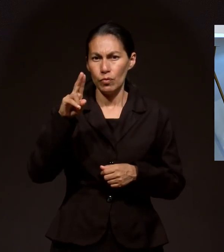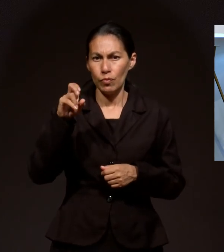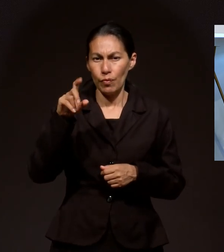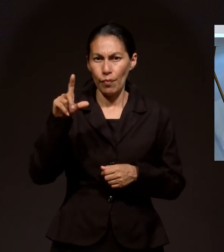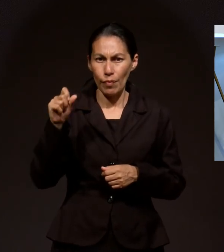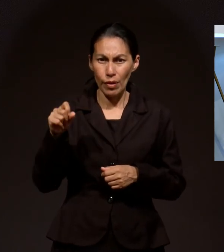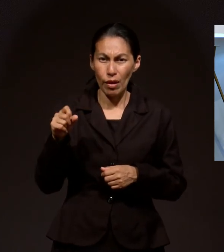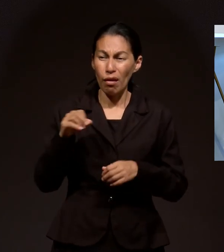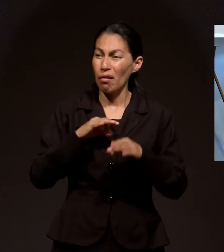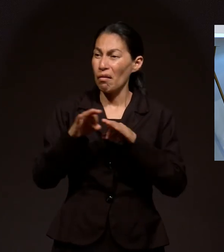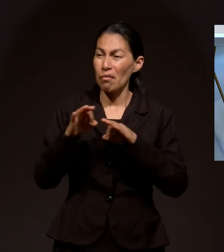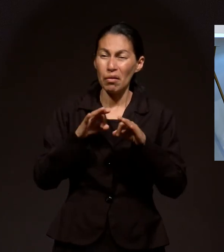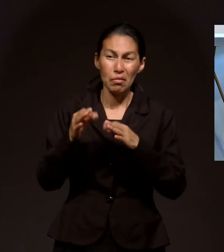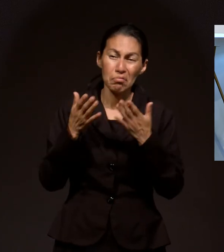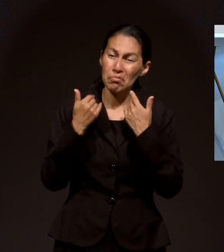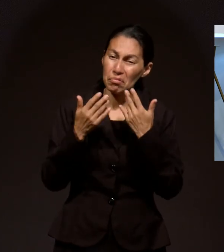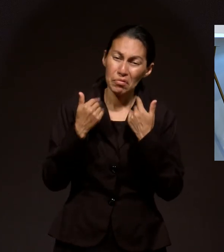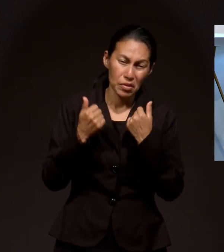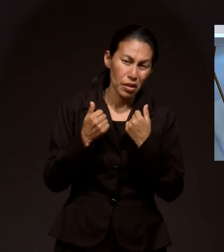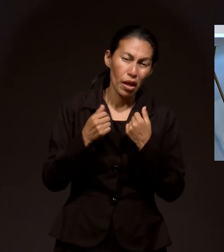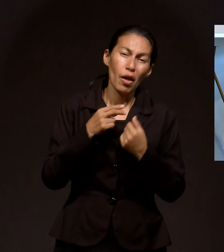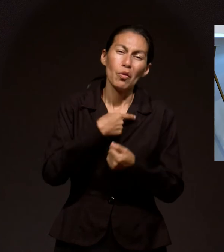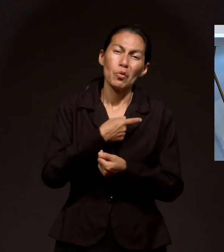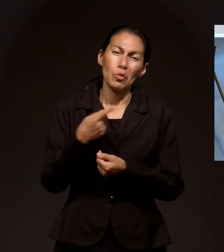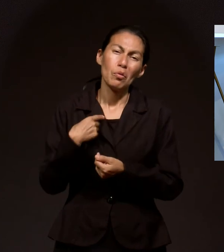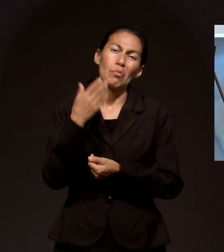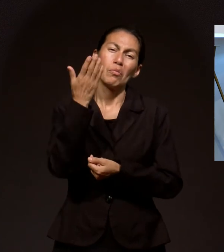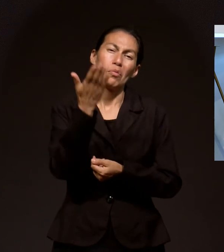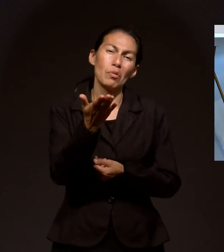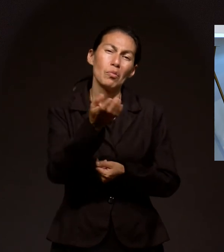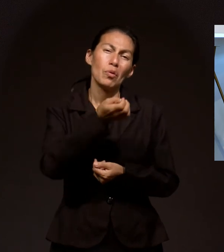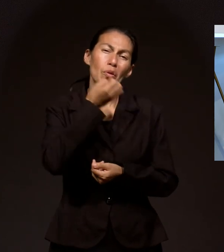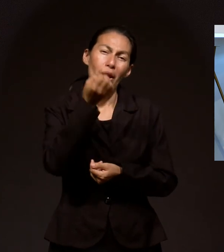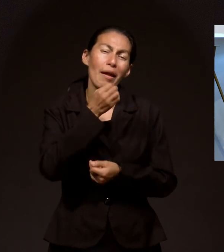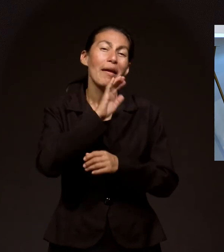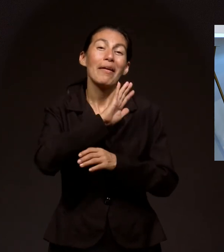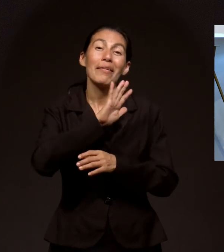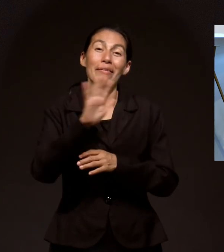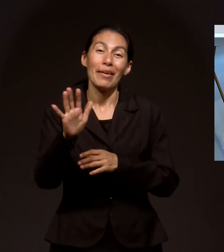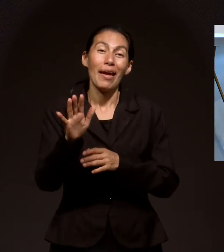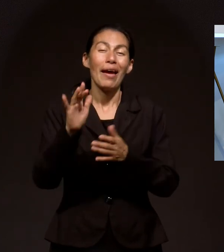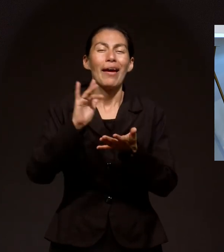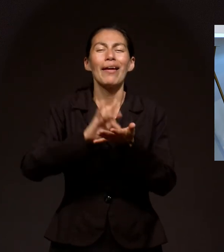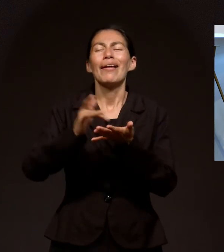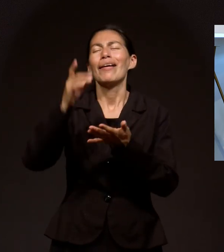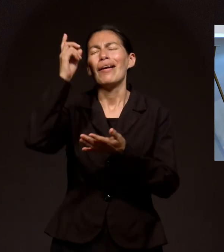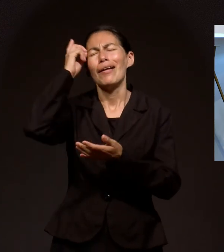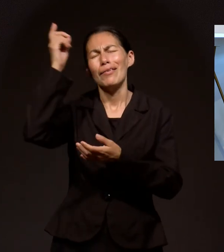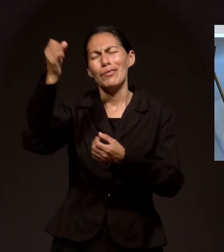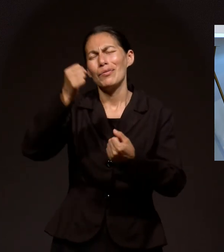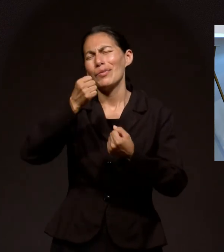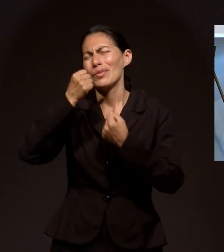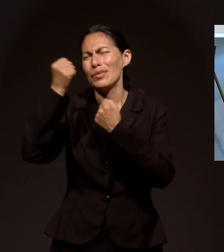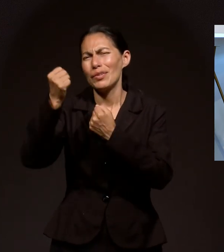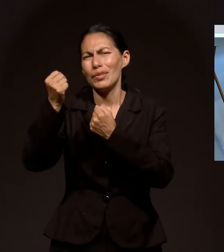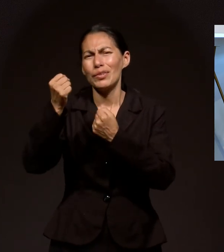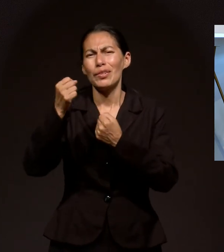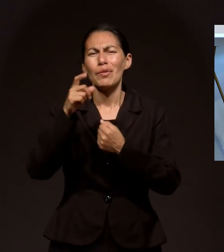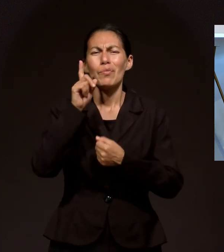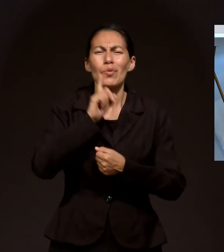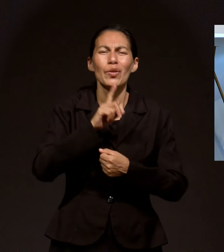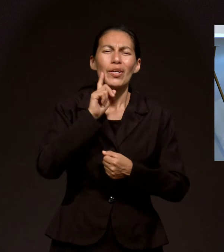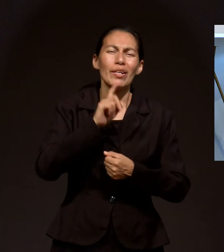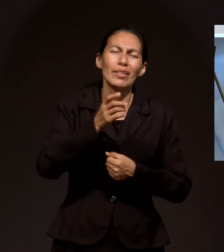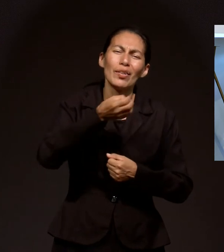Sin trabajo Y lo pusimos En oración Gracias al Dios Todopoderoso Y las guerreras De la oración